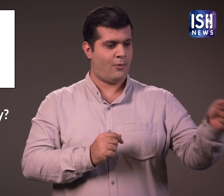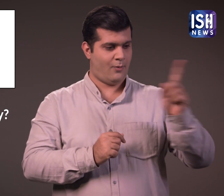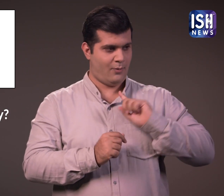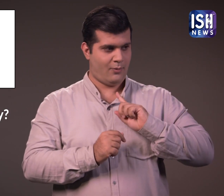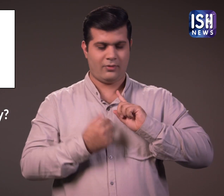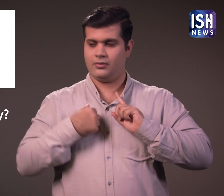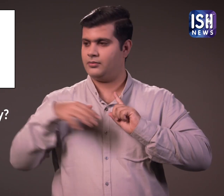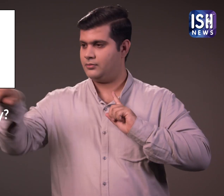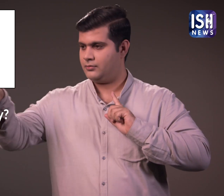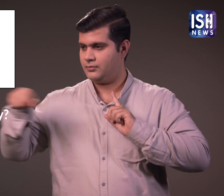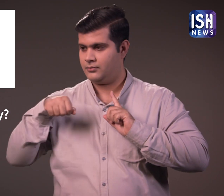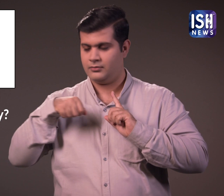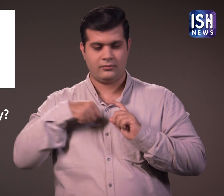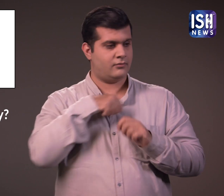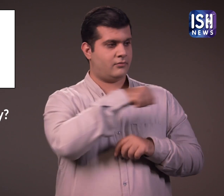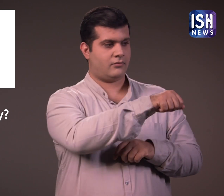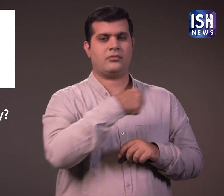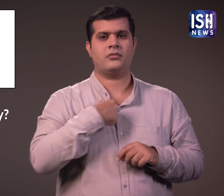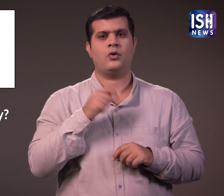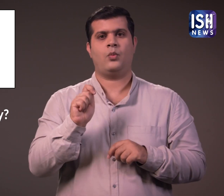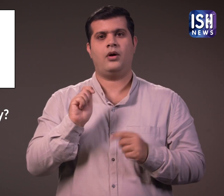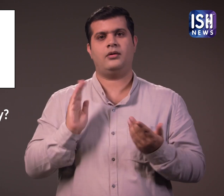है।